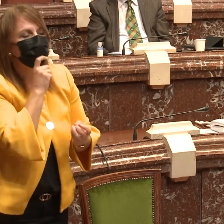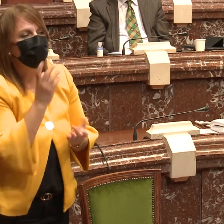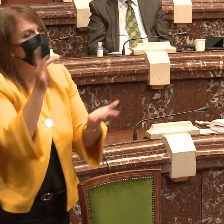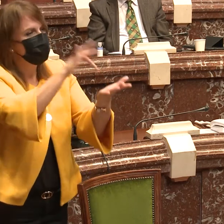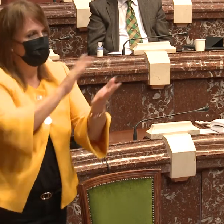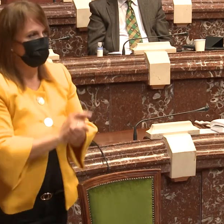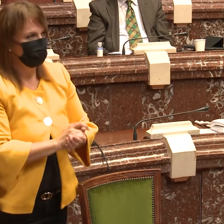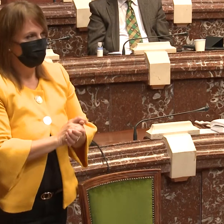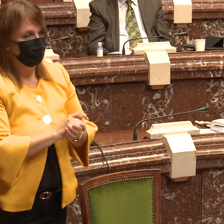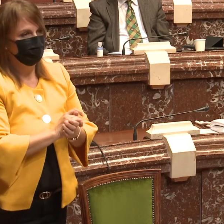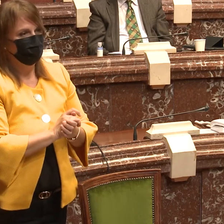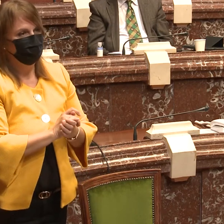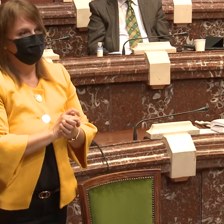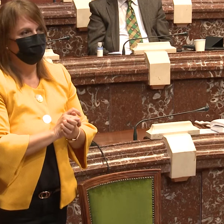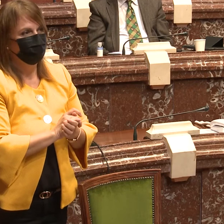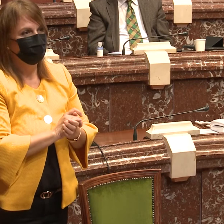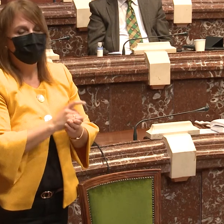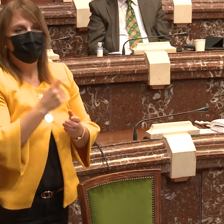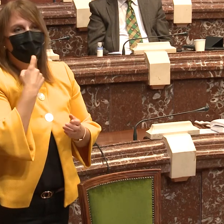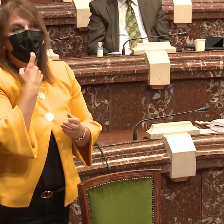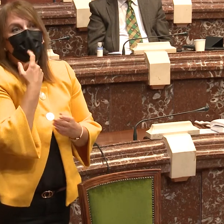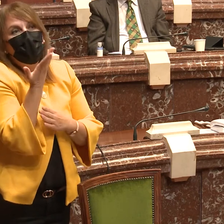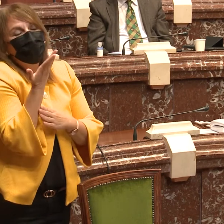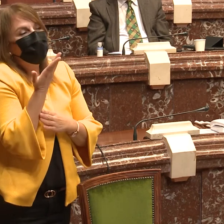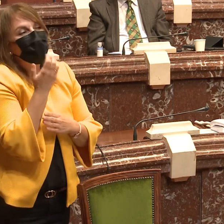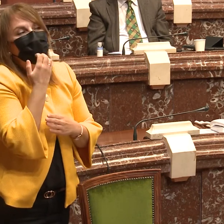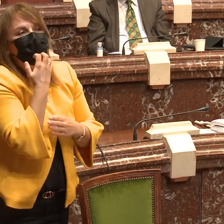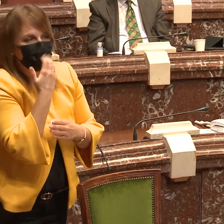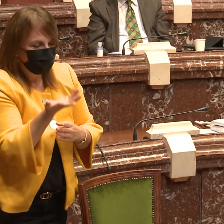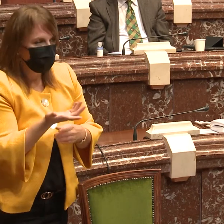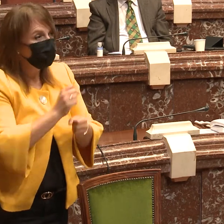Y pienso, pues, que el acceso a la información y a la comunicación debería mejorarse.